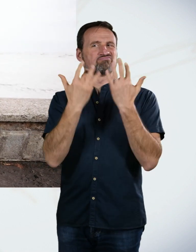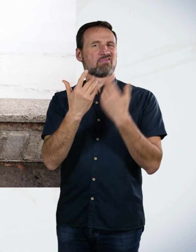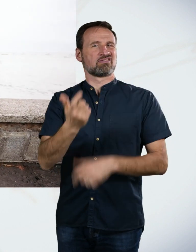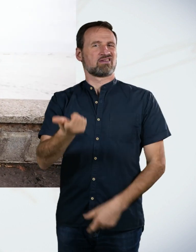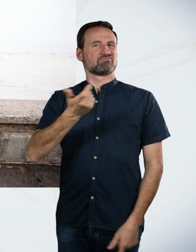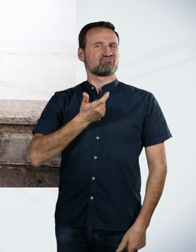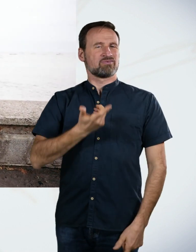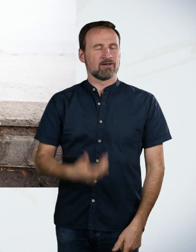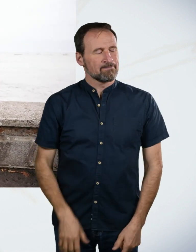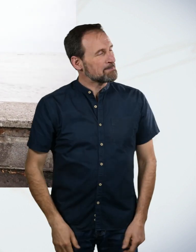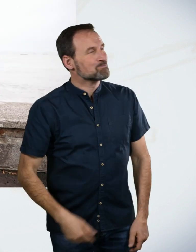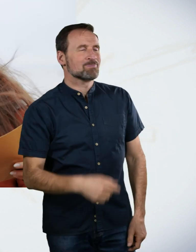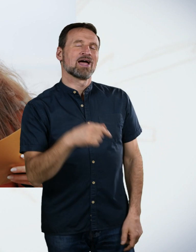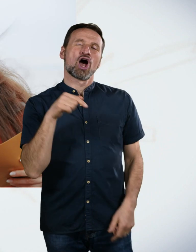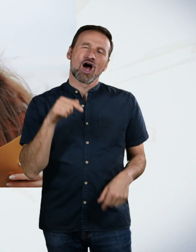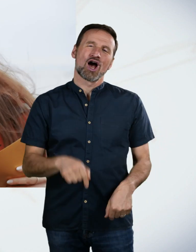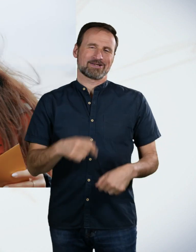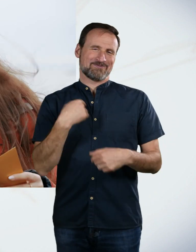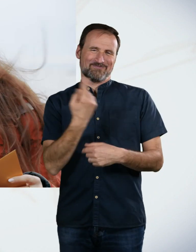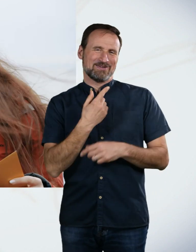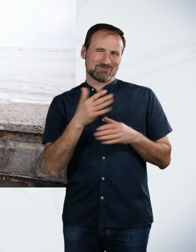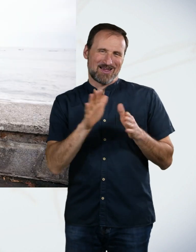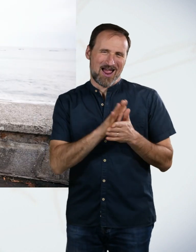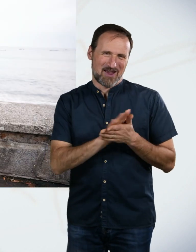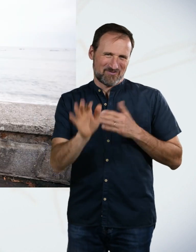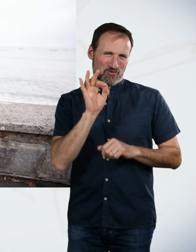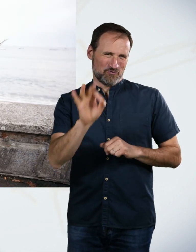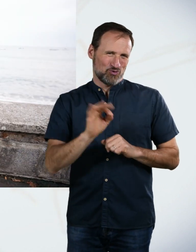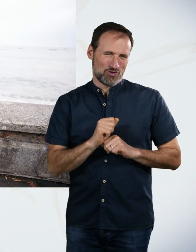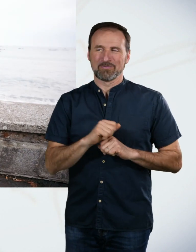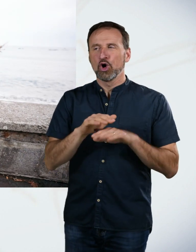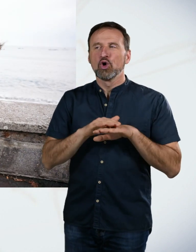vorbereitet. Ein Grundschulrechen-Rätsel. Ach so, ein Hagen gibt es noch.